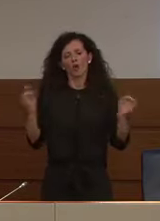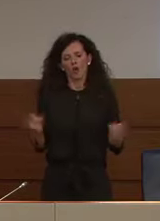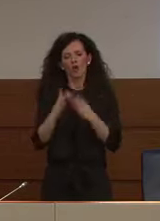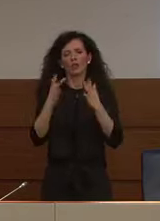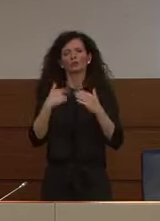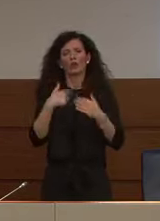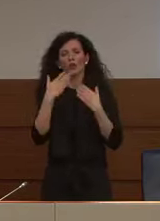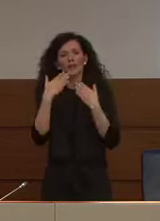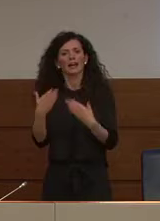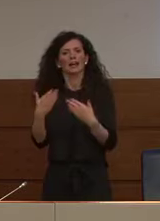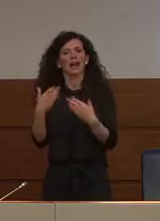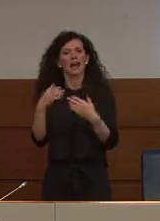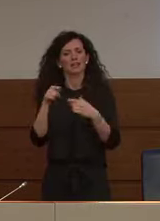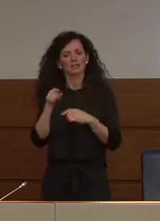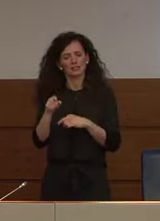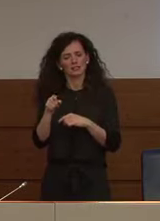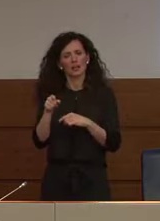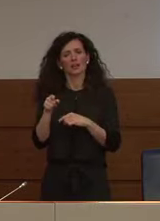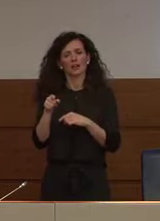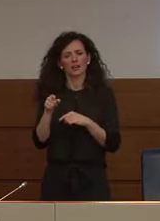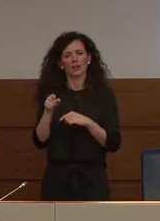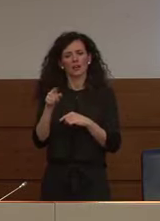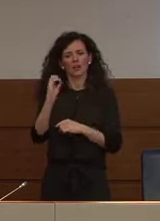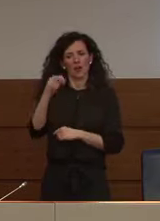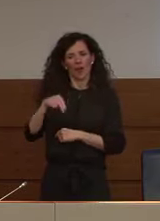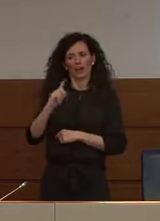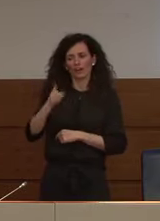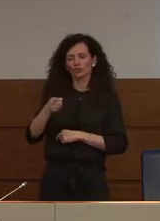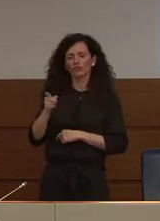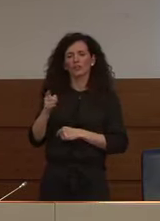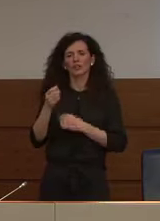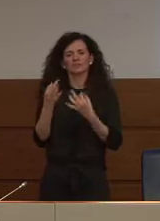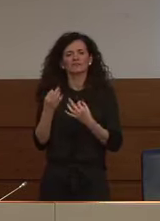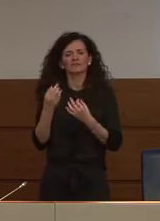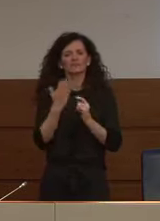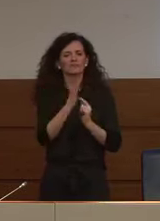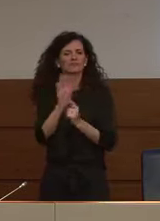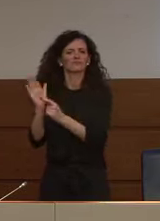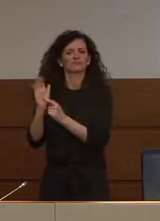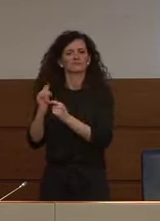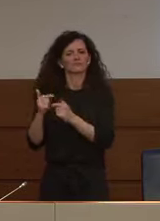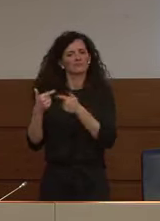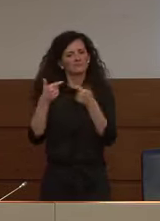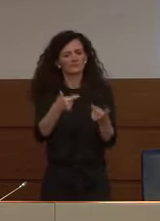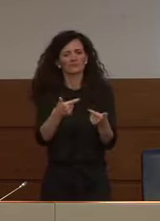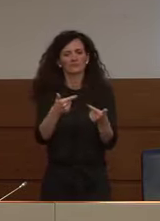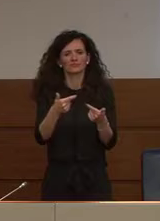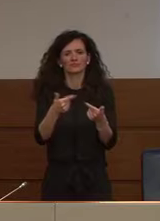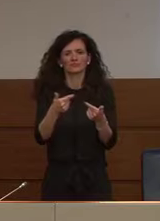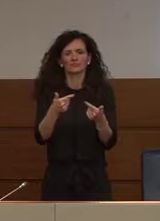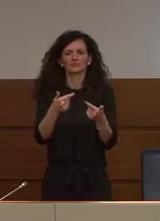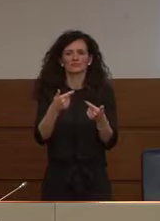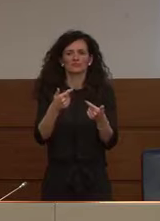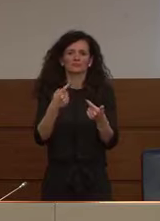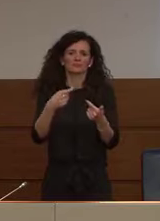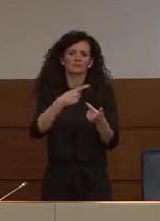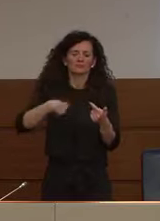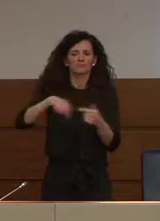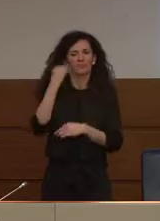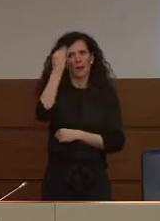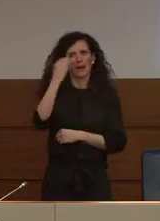per questo gesto di generosità nei confronti del nostro Paese.